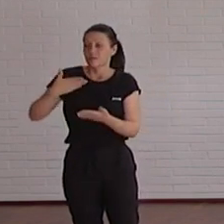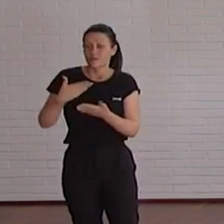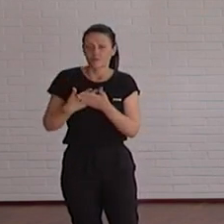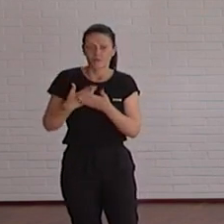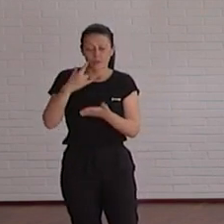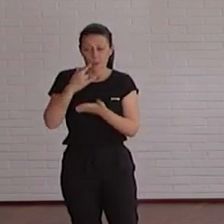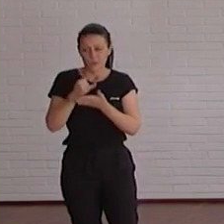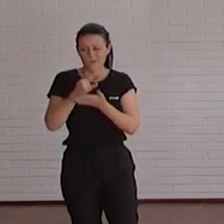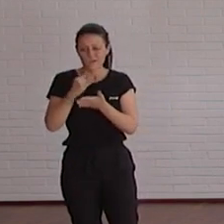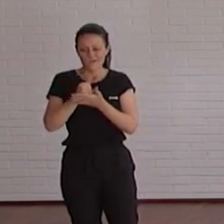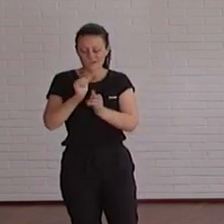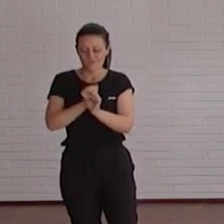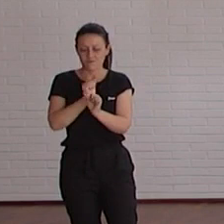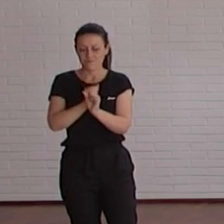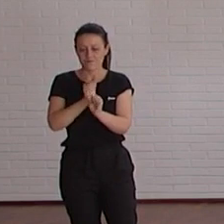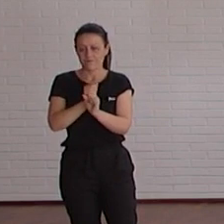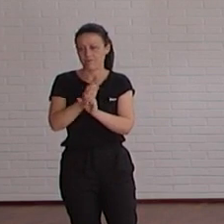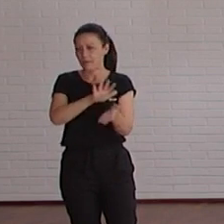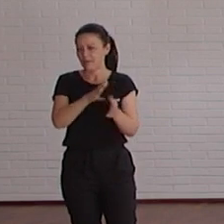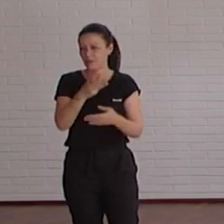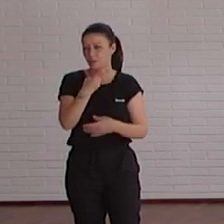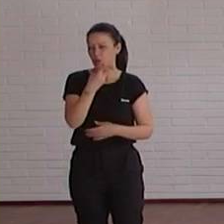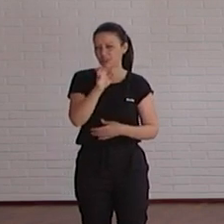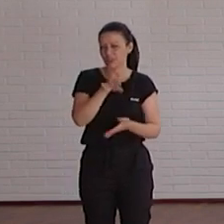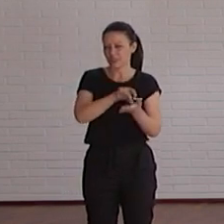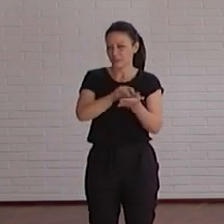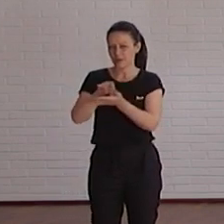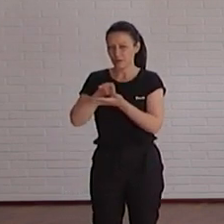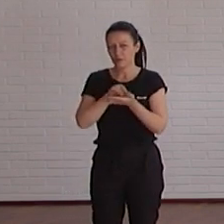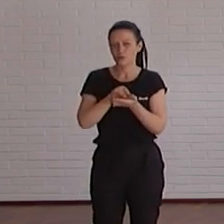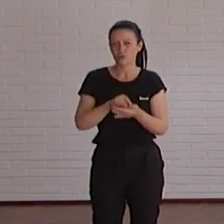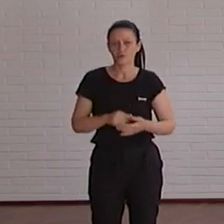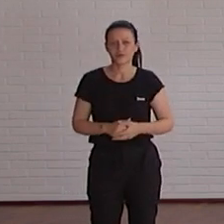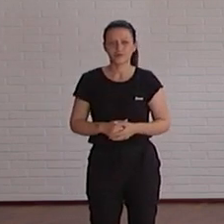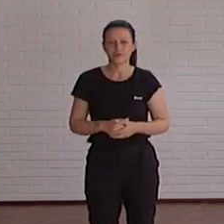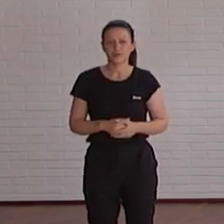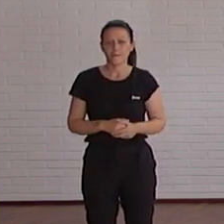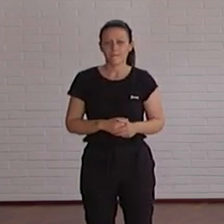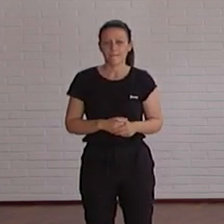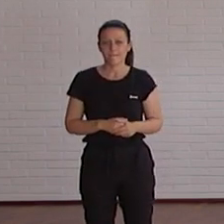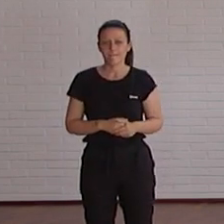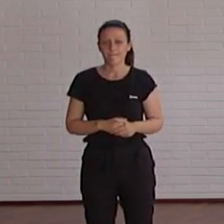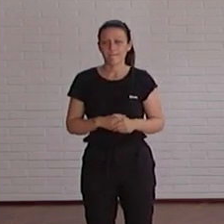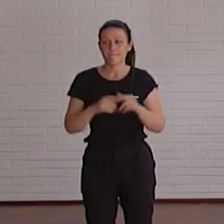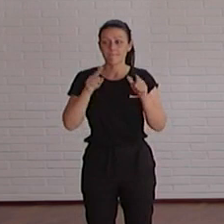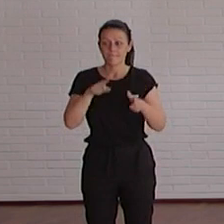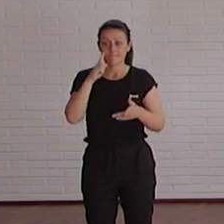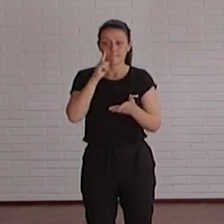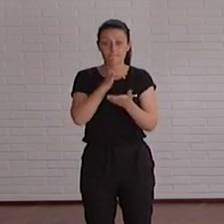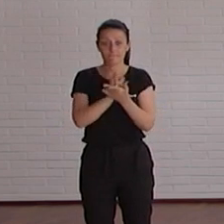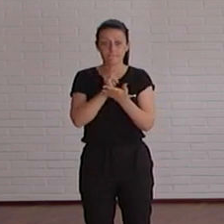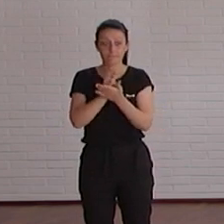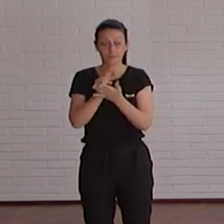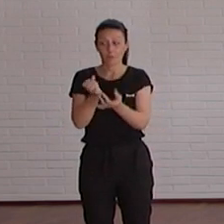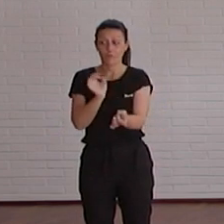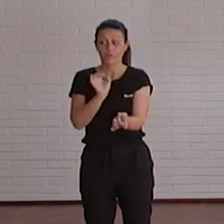aproximadamente una treintena de servicios para que ellos fueran probando, que nos dieran